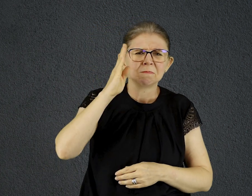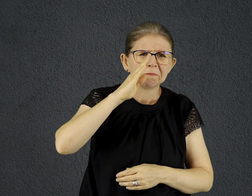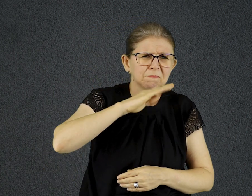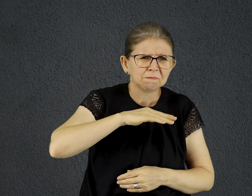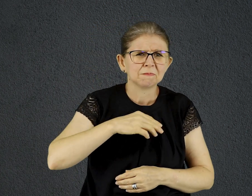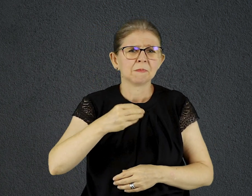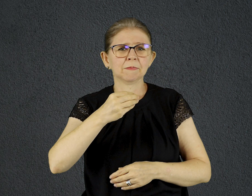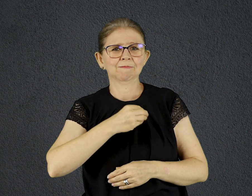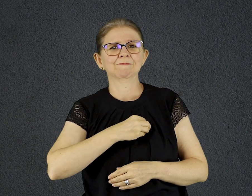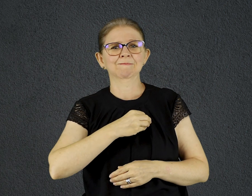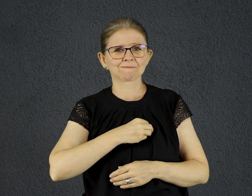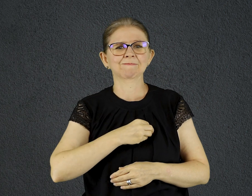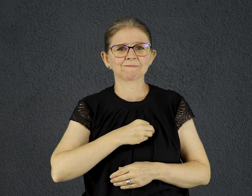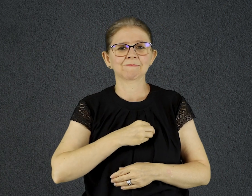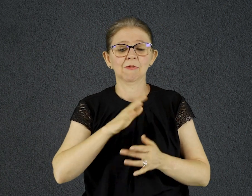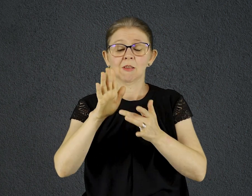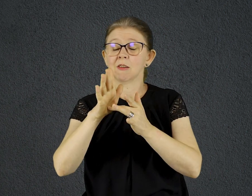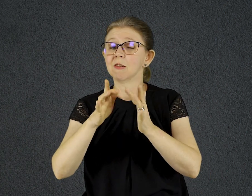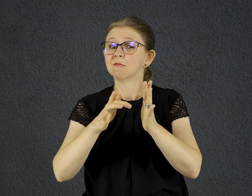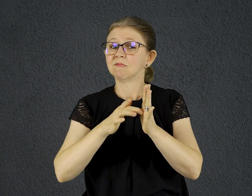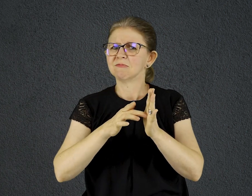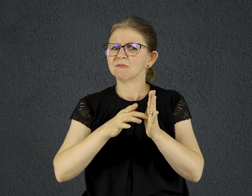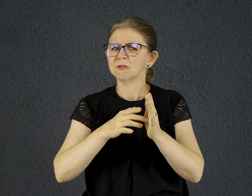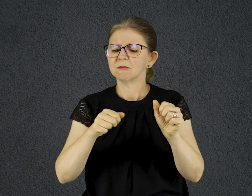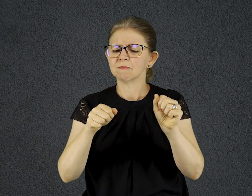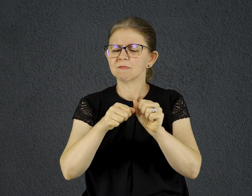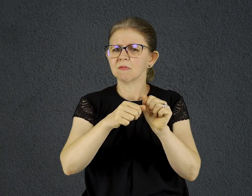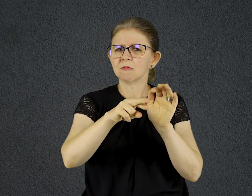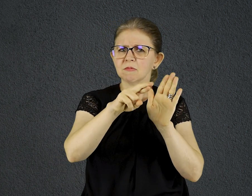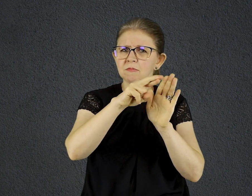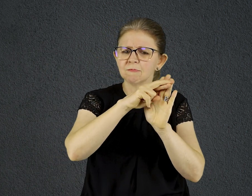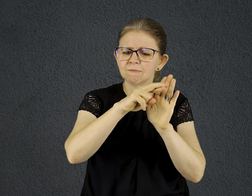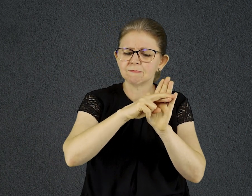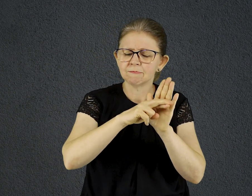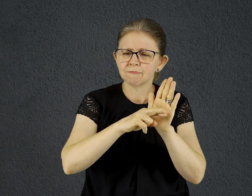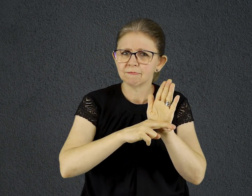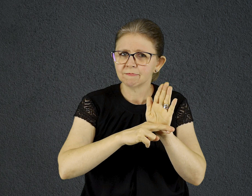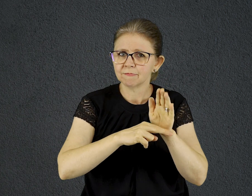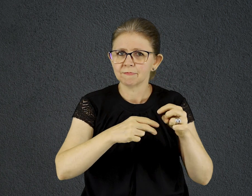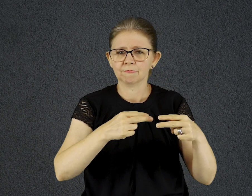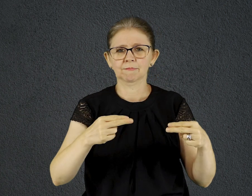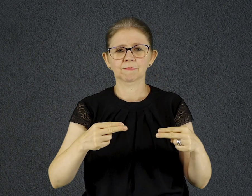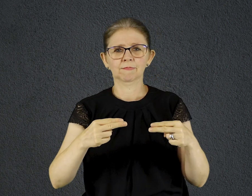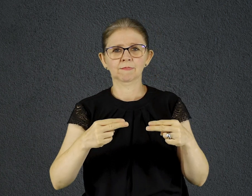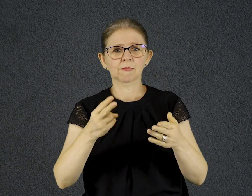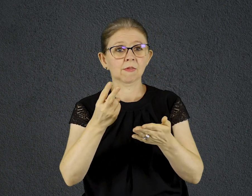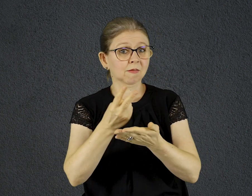Como ilustração, Jesus enumera uma breve lista de maus intentos comuns ao ser humano, mas com certeza há